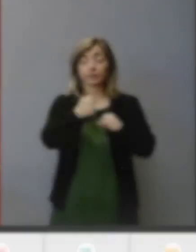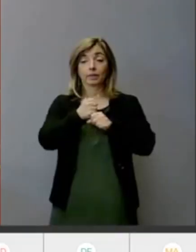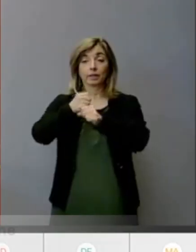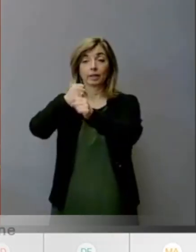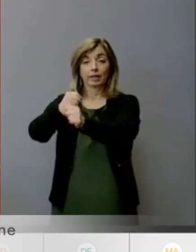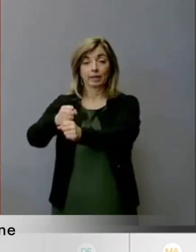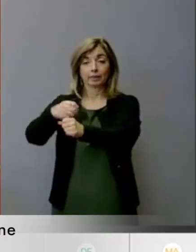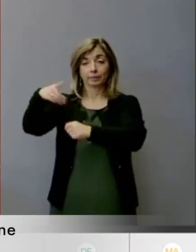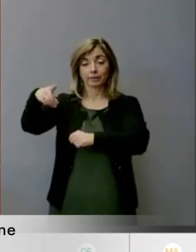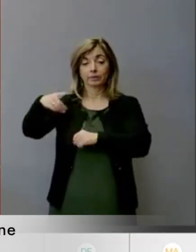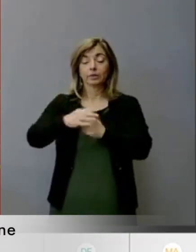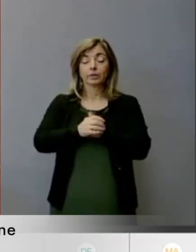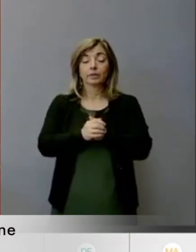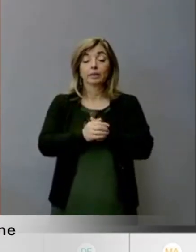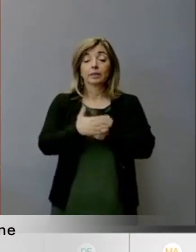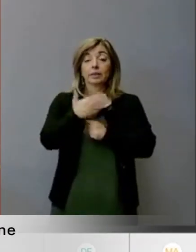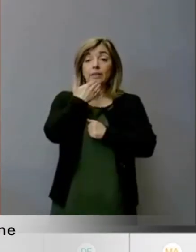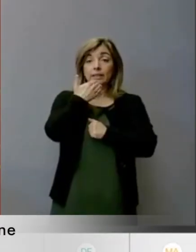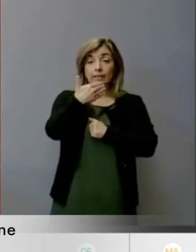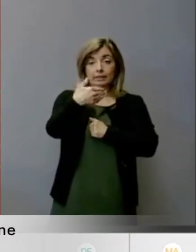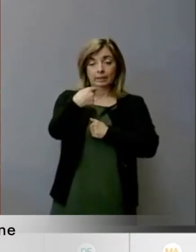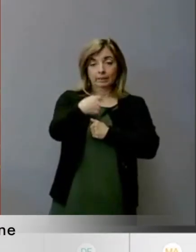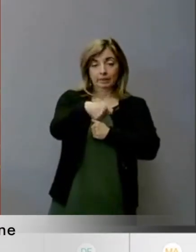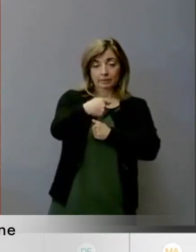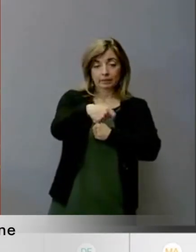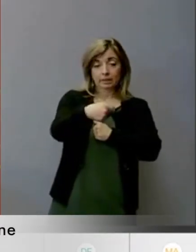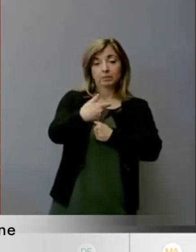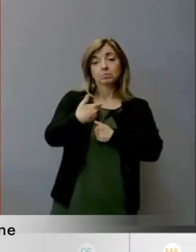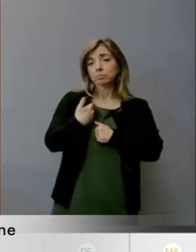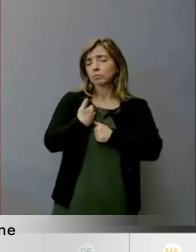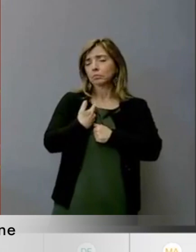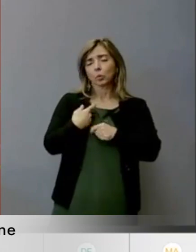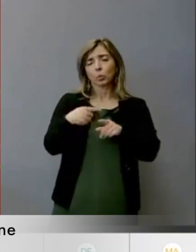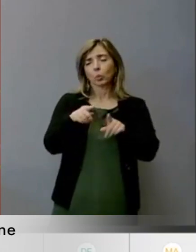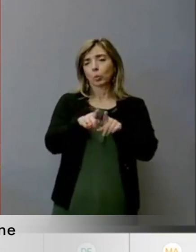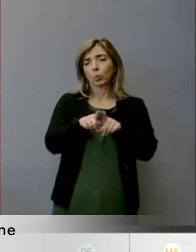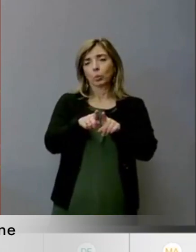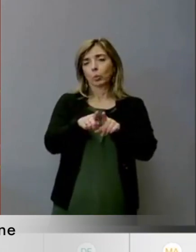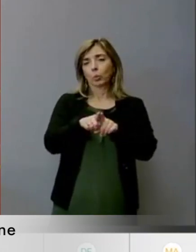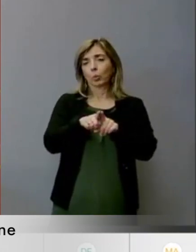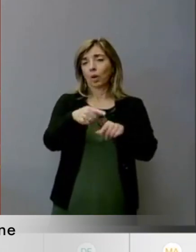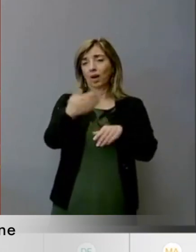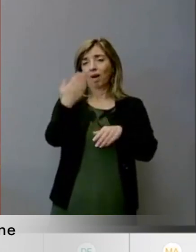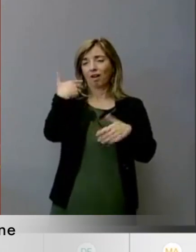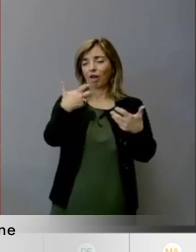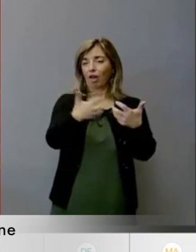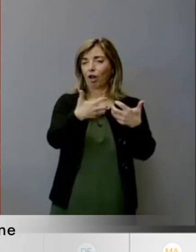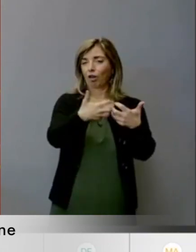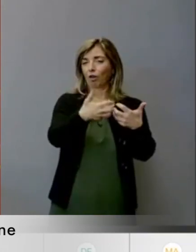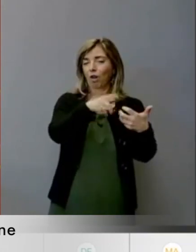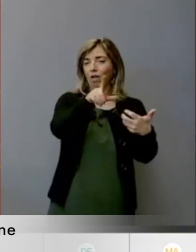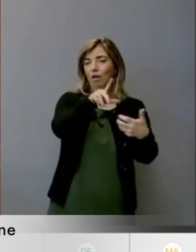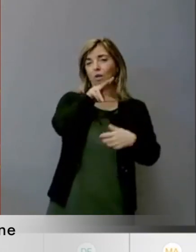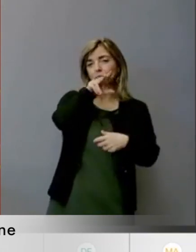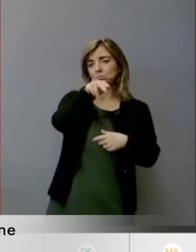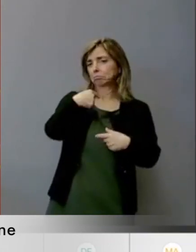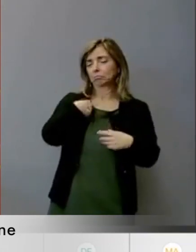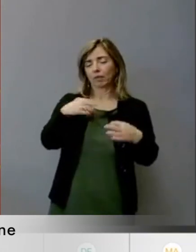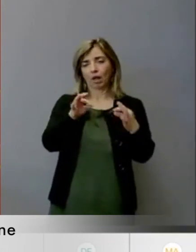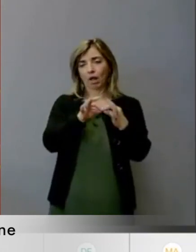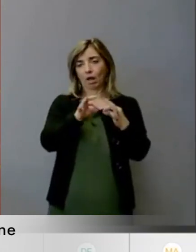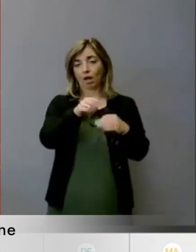Grazie presidente. In linea anche con quanto espresso dalla collega l'interrogazione verte proprio